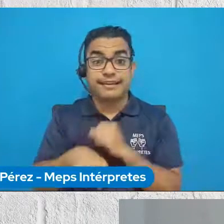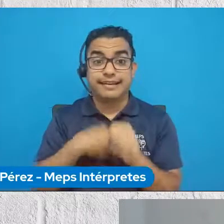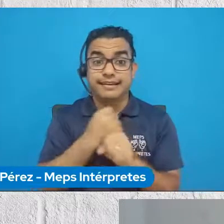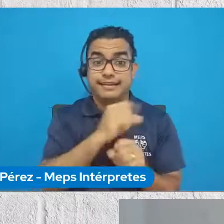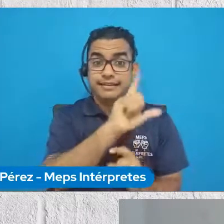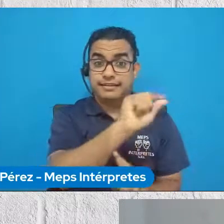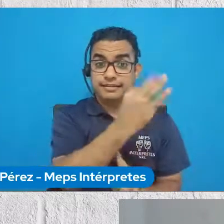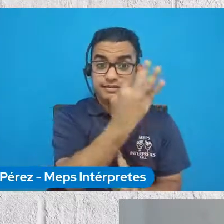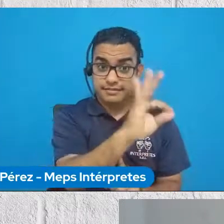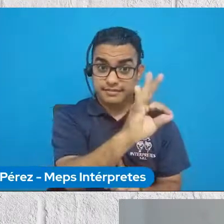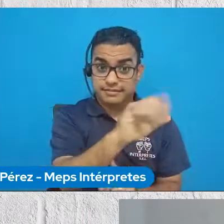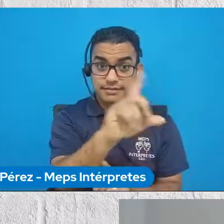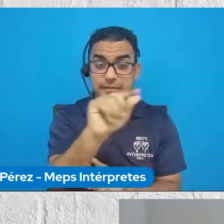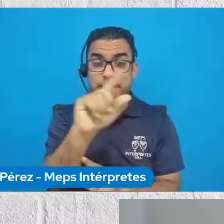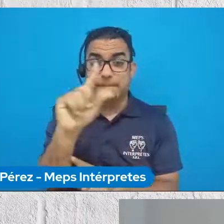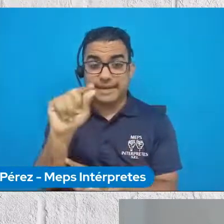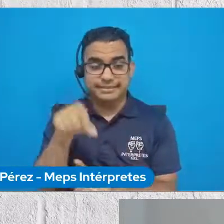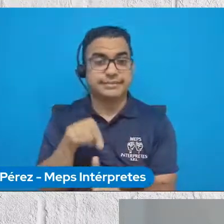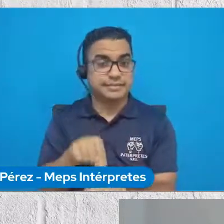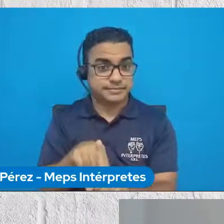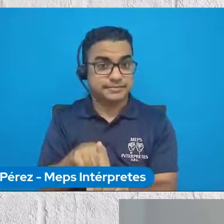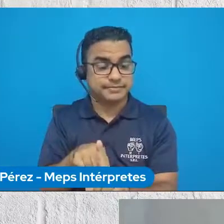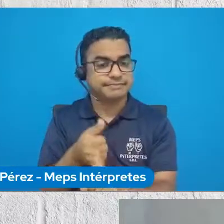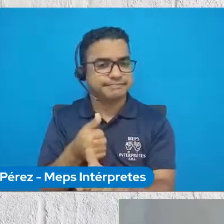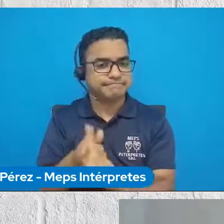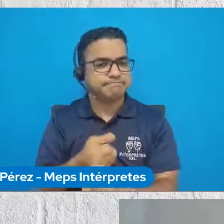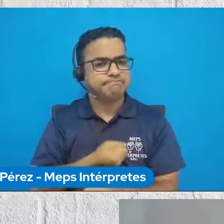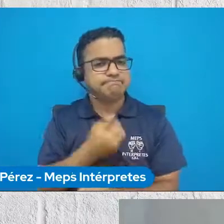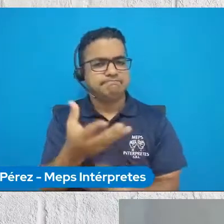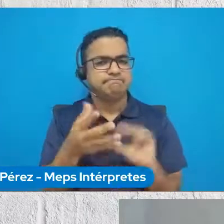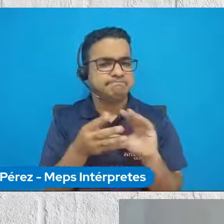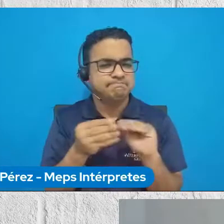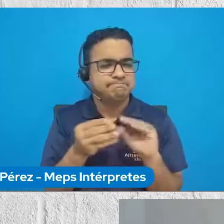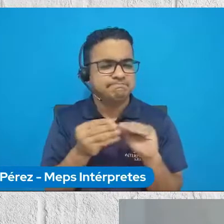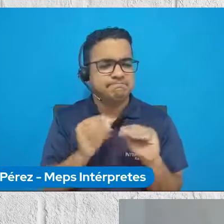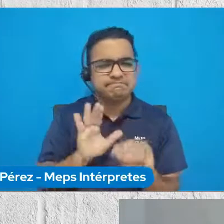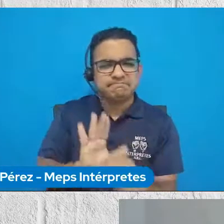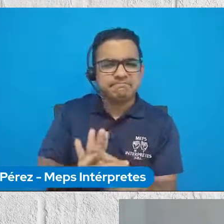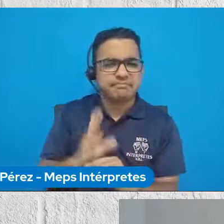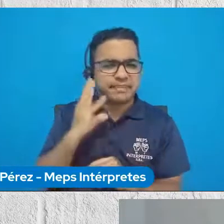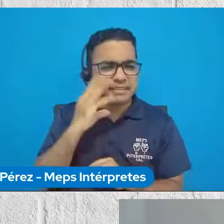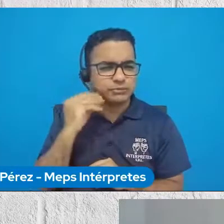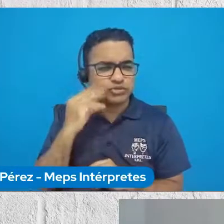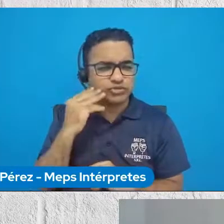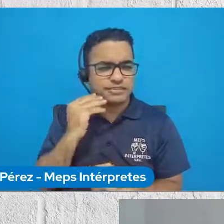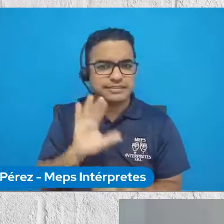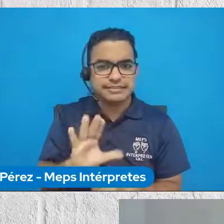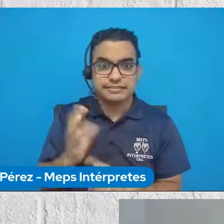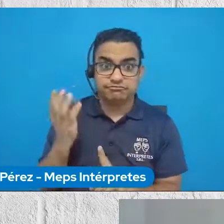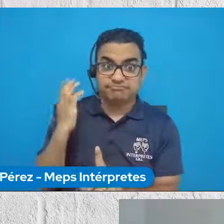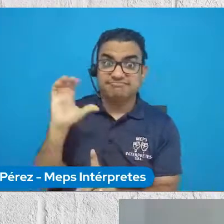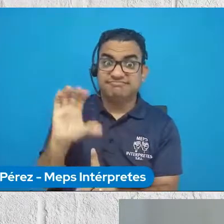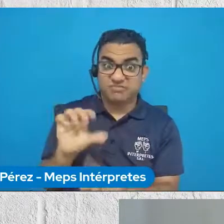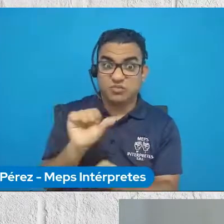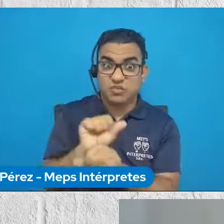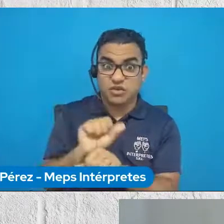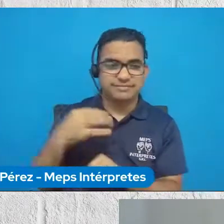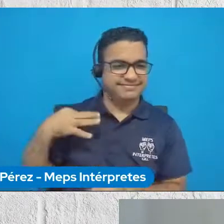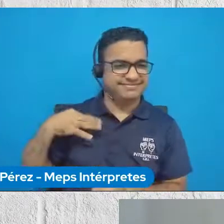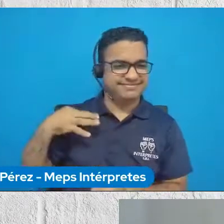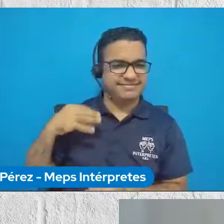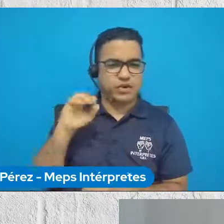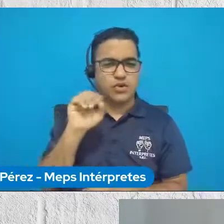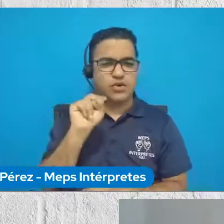y 2020. Ella nos va a contar la experiencia de cómo, desde su asignación como voluntaria